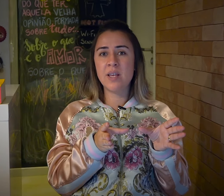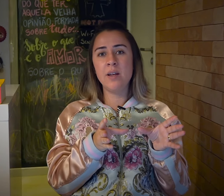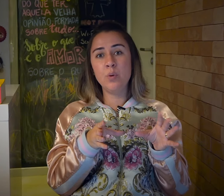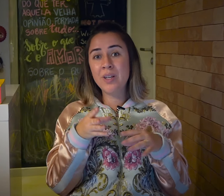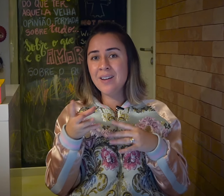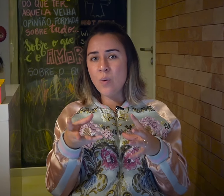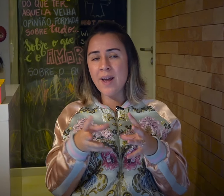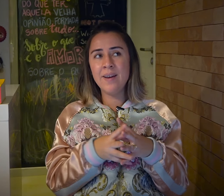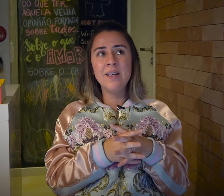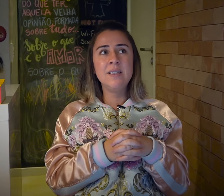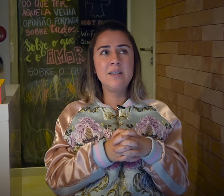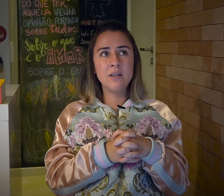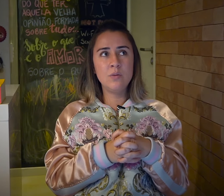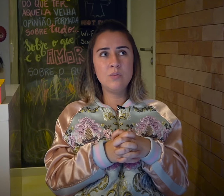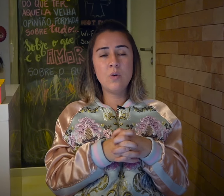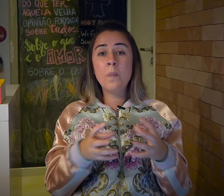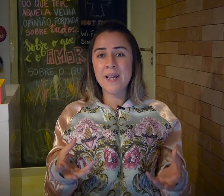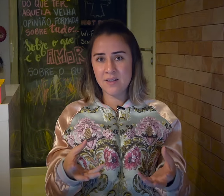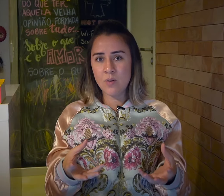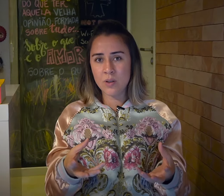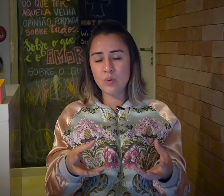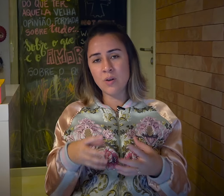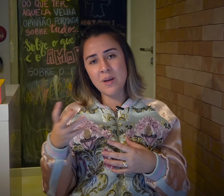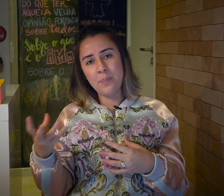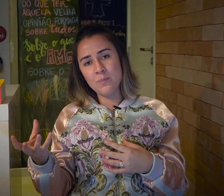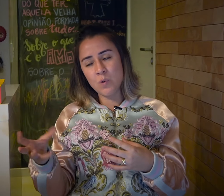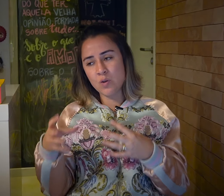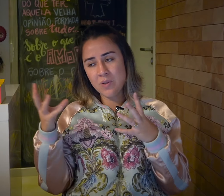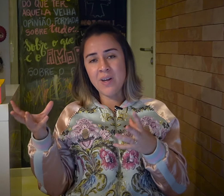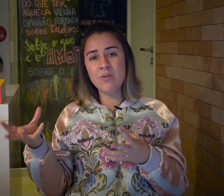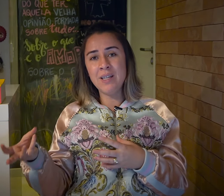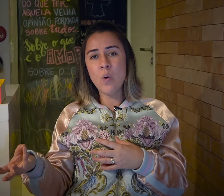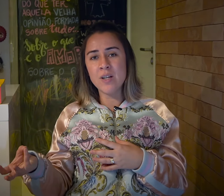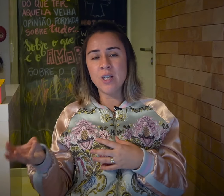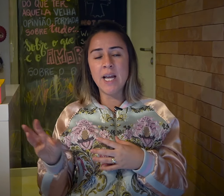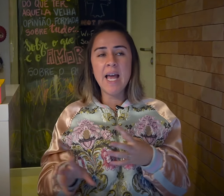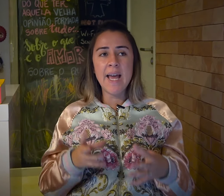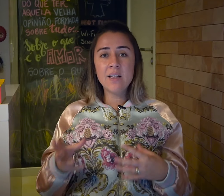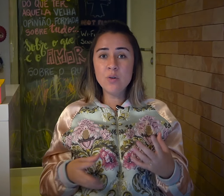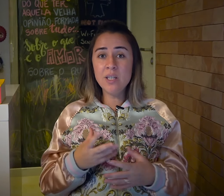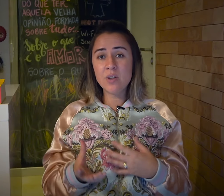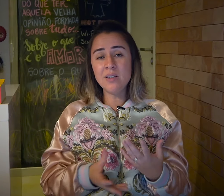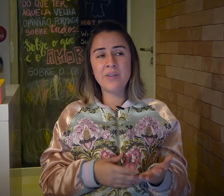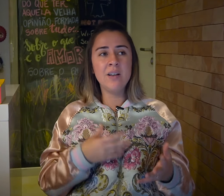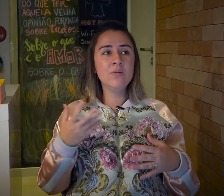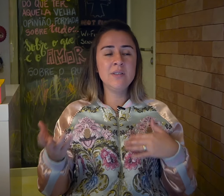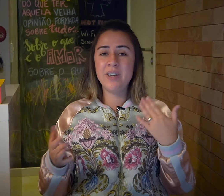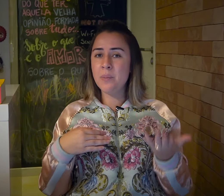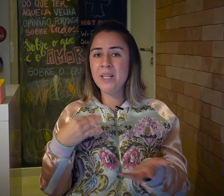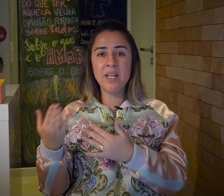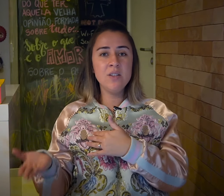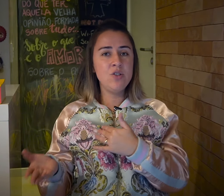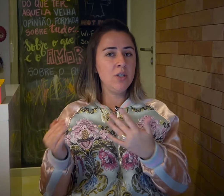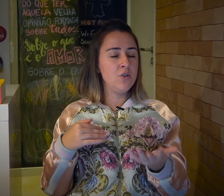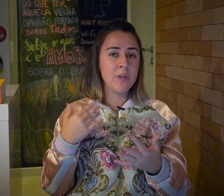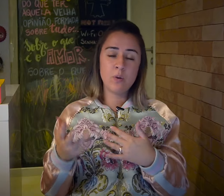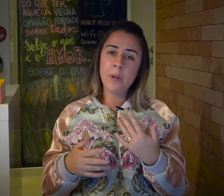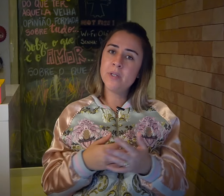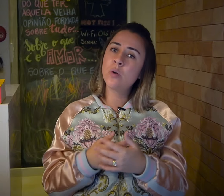cérebro, que não é tão complexa quanto o nosso hemisfério da linguagem, né? É claro que isso que eles falam vai depender de pessoa para pessoa.